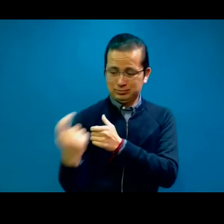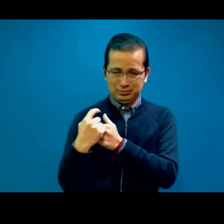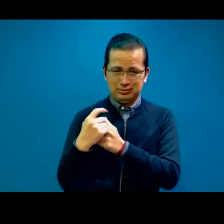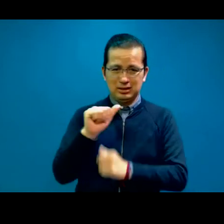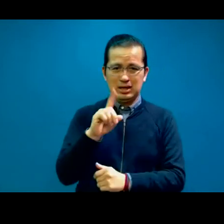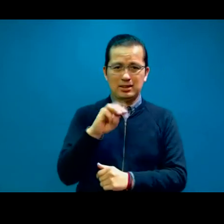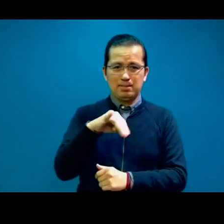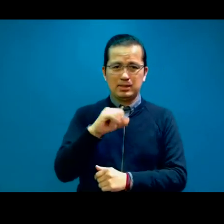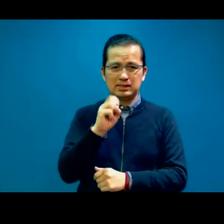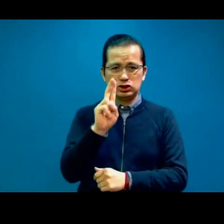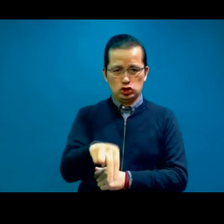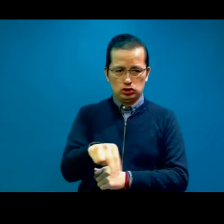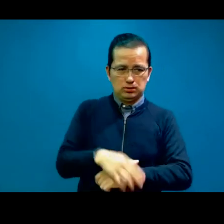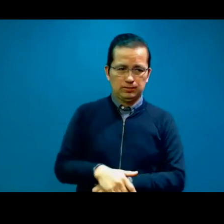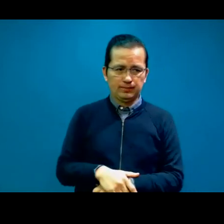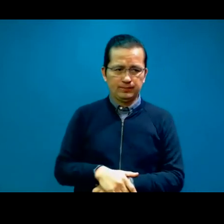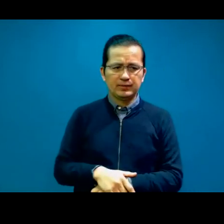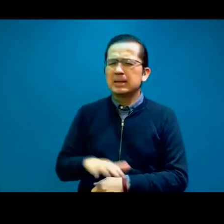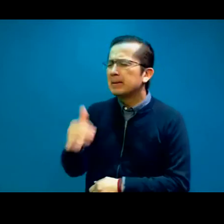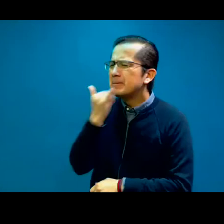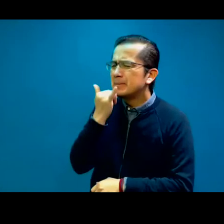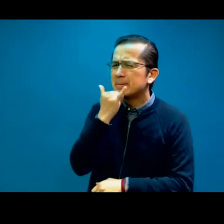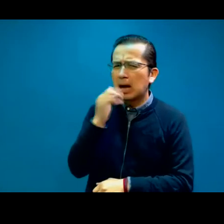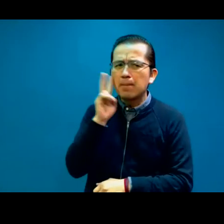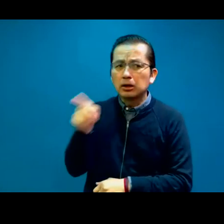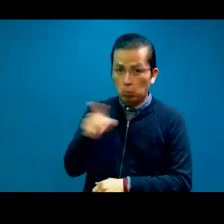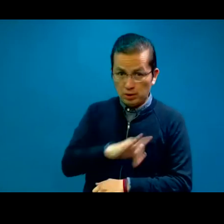si te permite, perdón, nada más para ver si ya te permite.